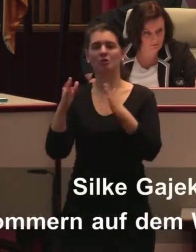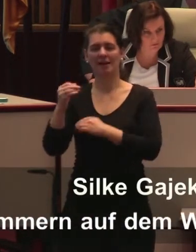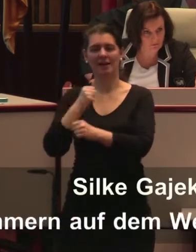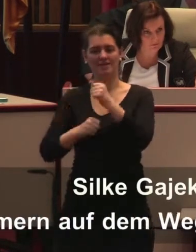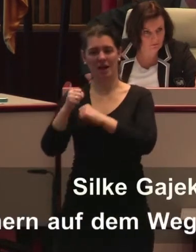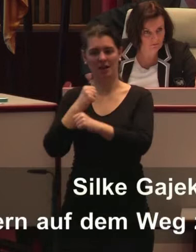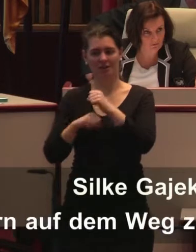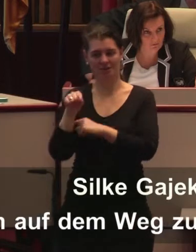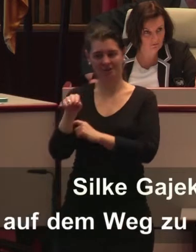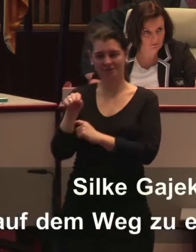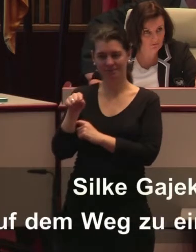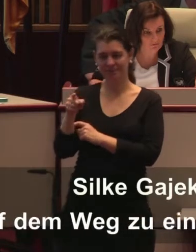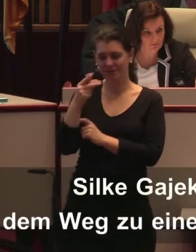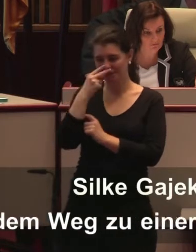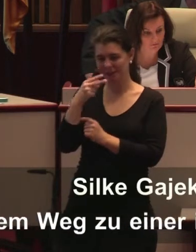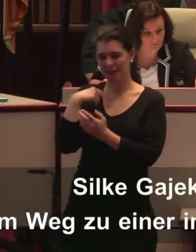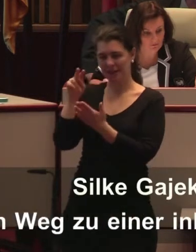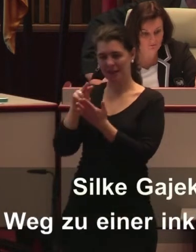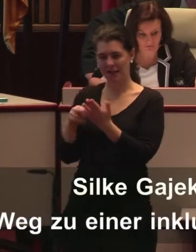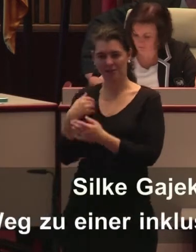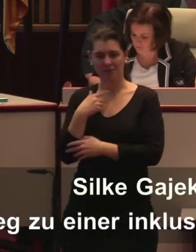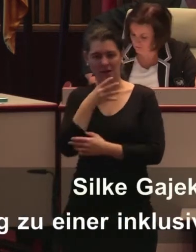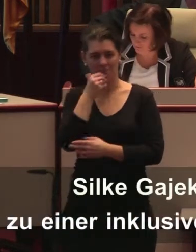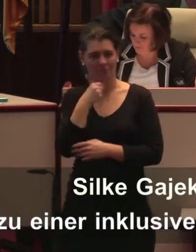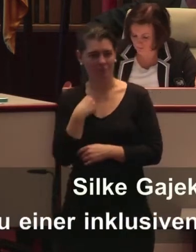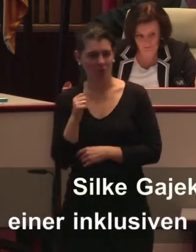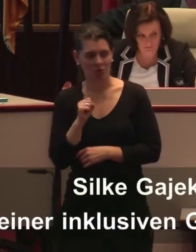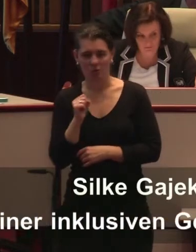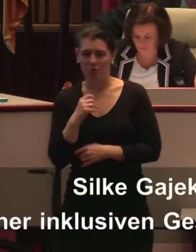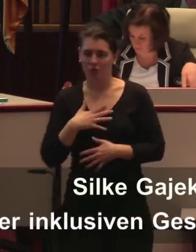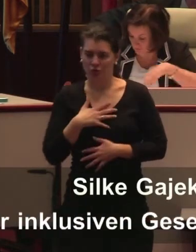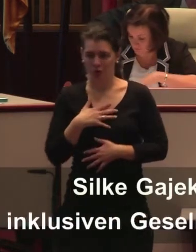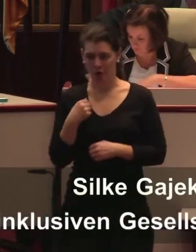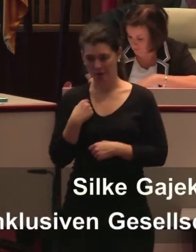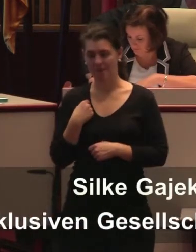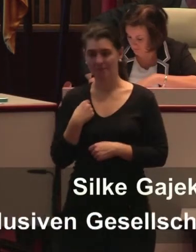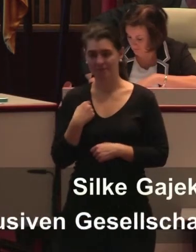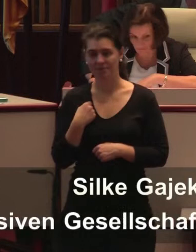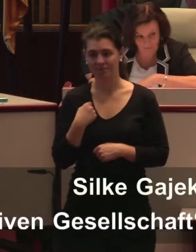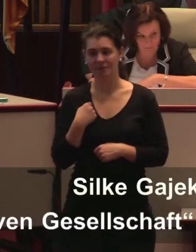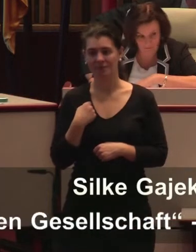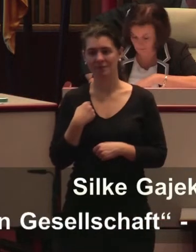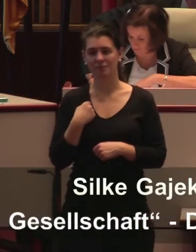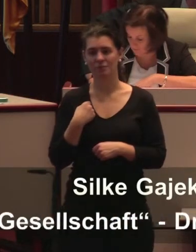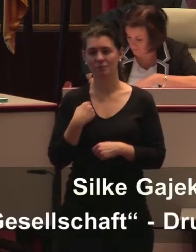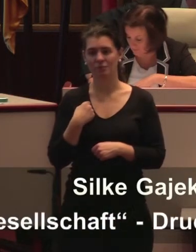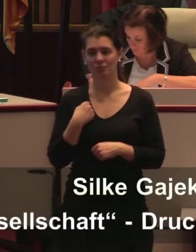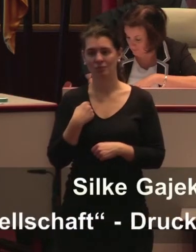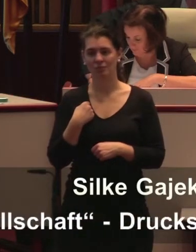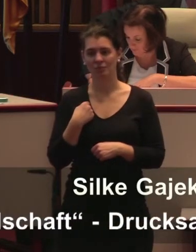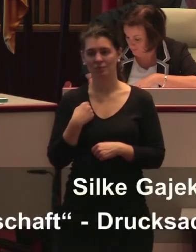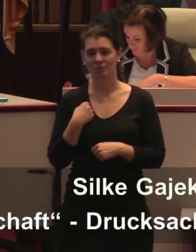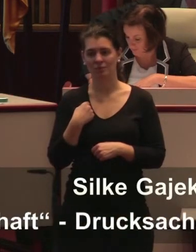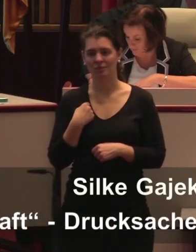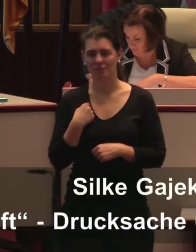Also Frauen an sich sind in dieser Gesellschaft, erinnern wir uns an den Equal Pay Day, 22 Prozent bekommen wir